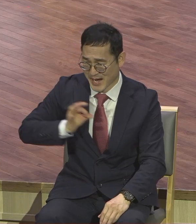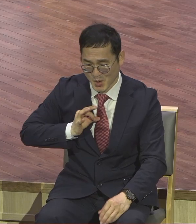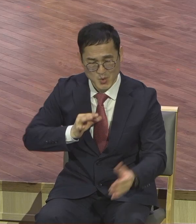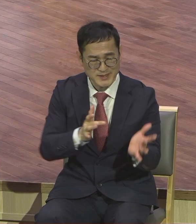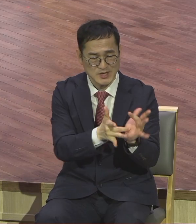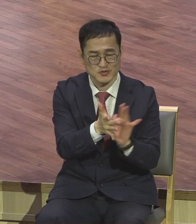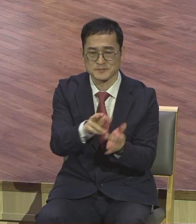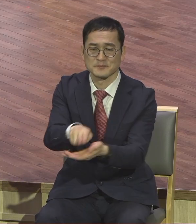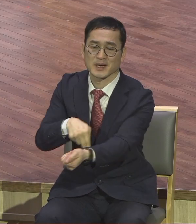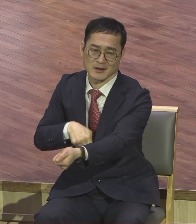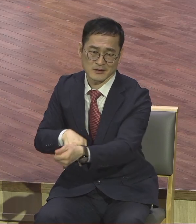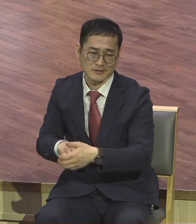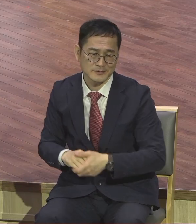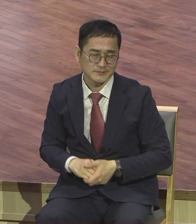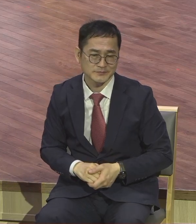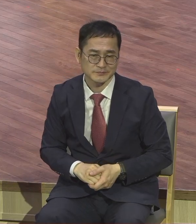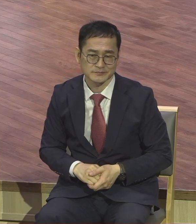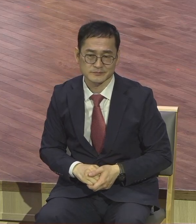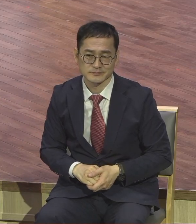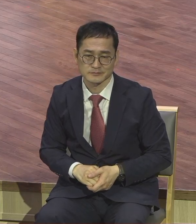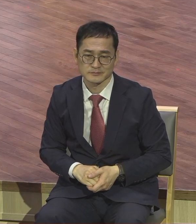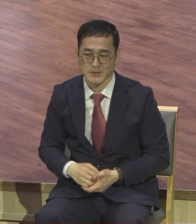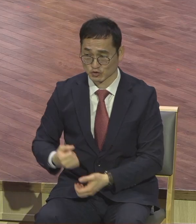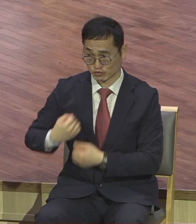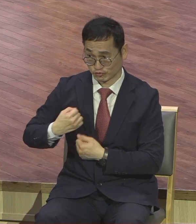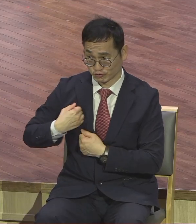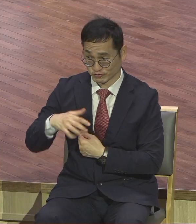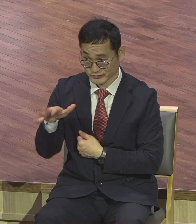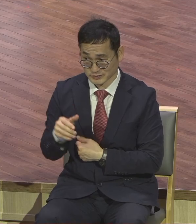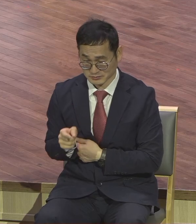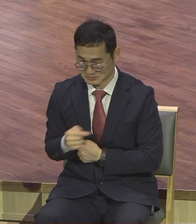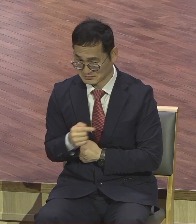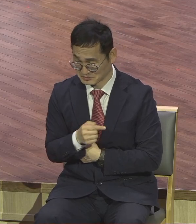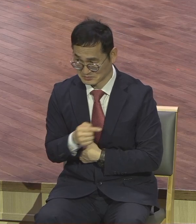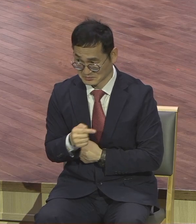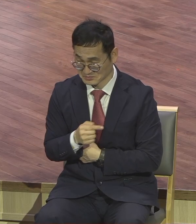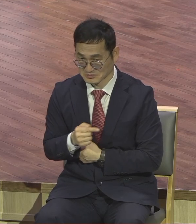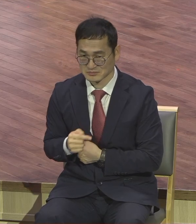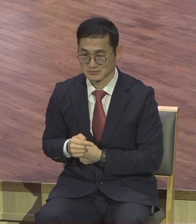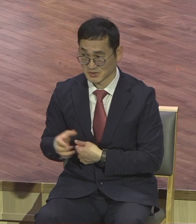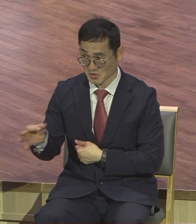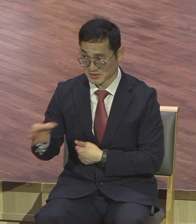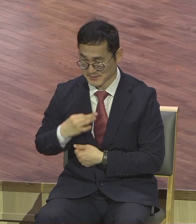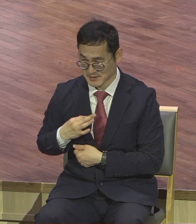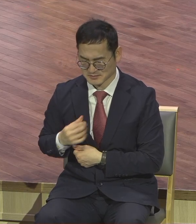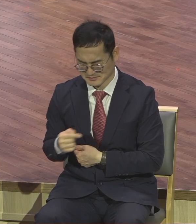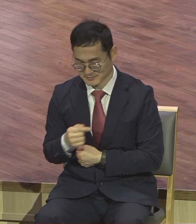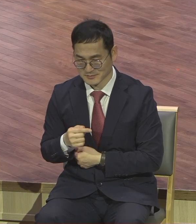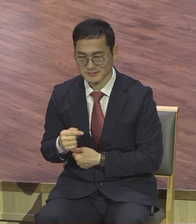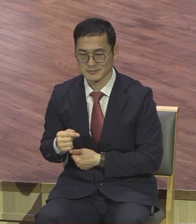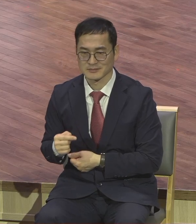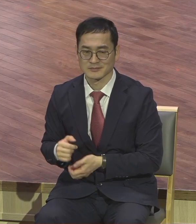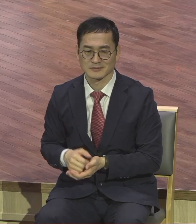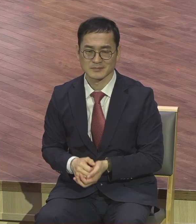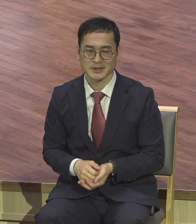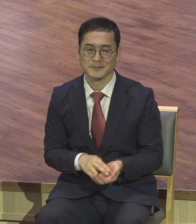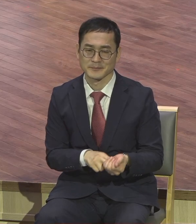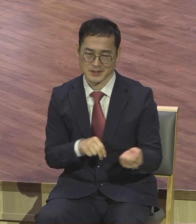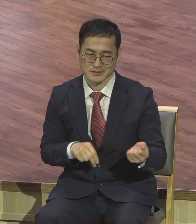죽이려고 따라다니는 로마 군병들에게 이걸 팔아버렸습니다. 그것도 당시 대제사상 종교 지도자들이 꼬셨어요.